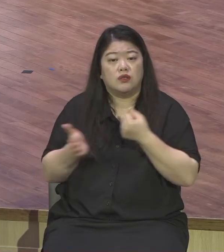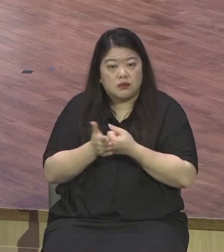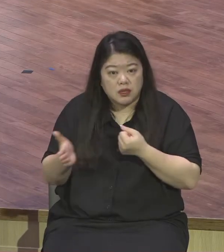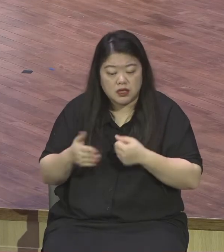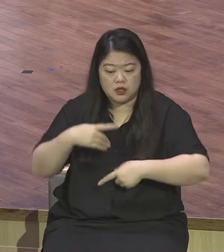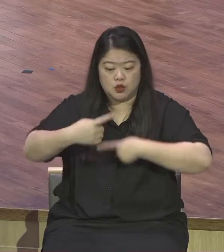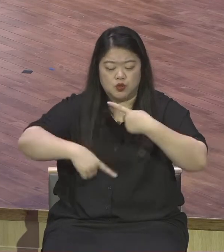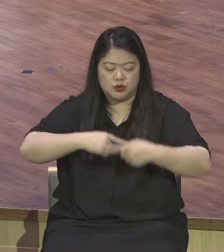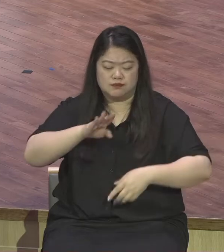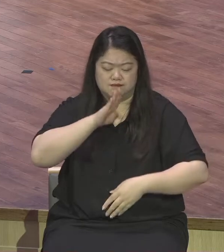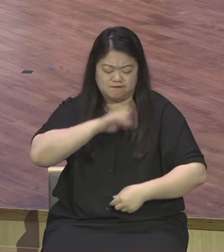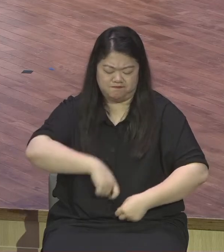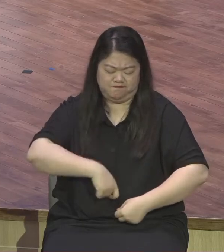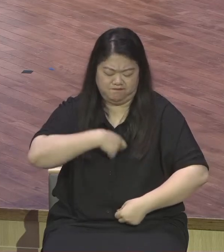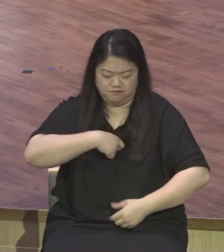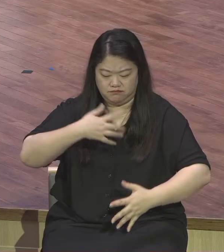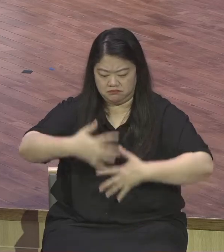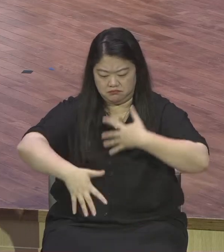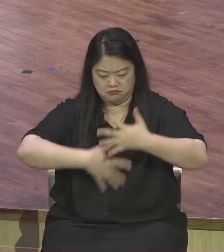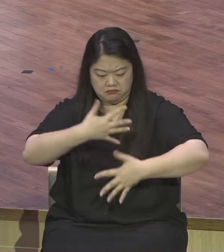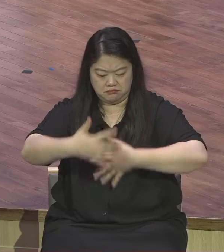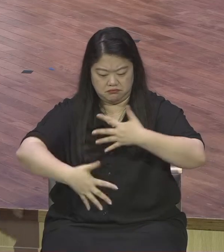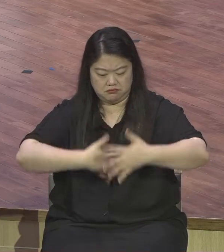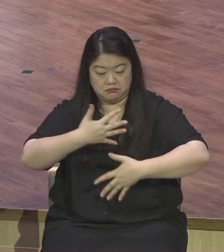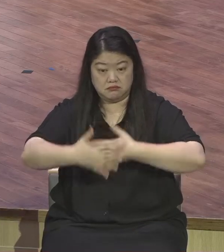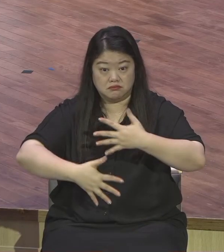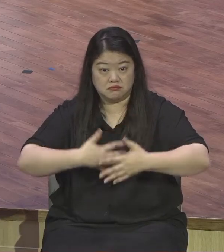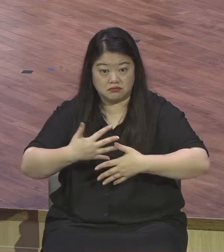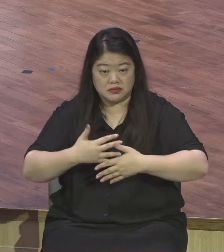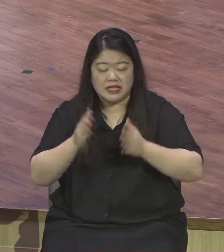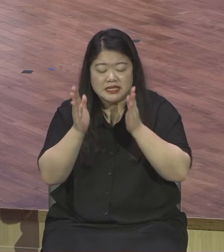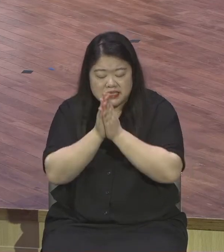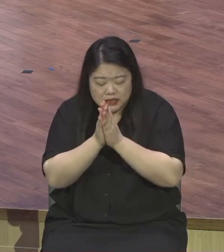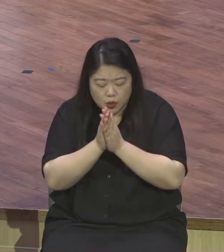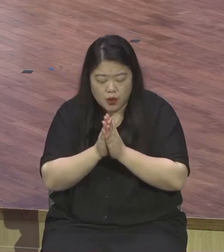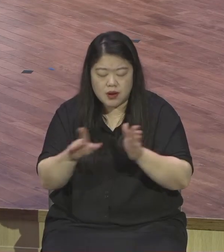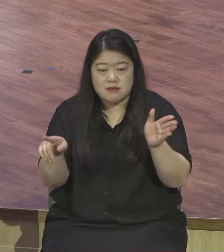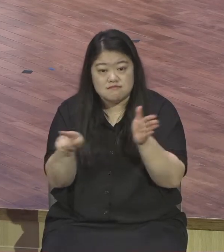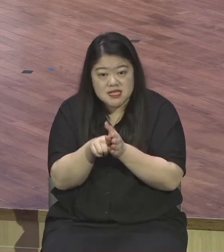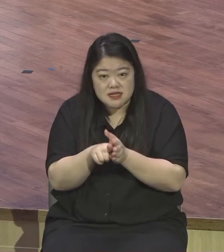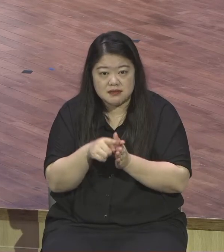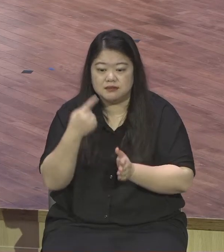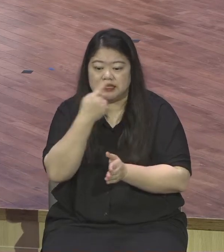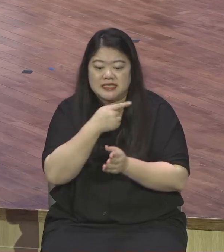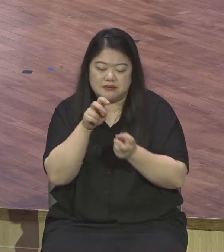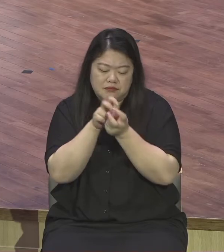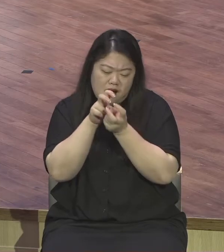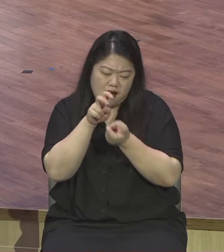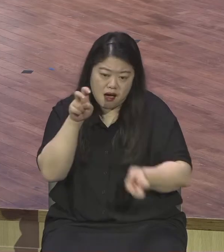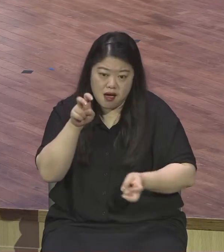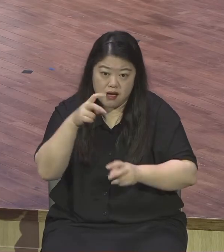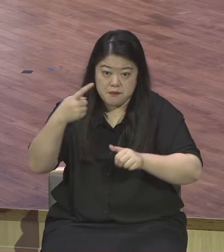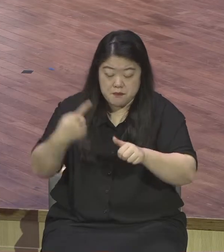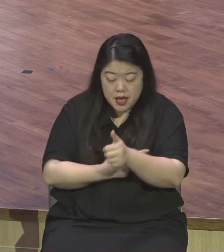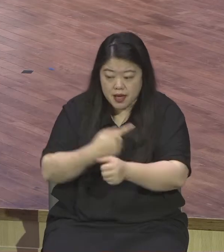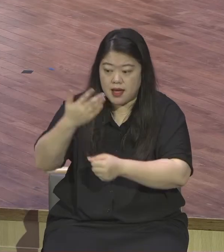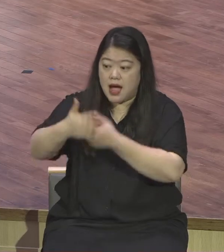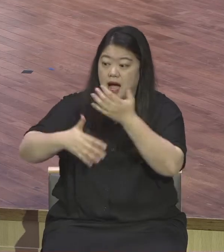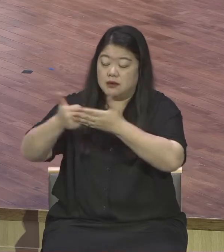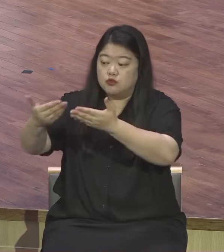하십니다 여러분 믿음의 입 기도의 입 크게 여시고 언약적 도전하면서 응답의